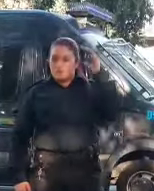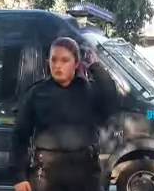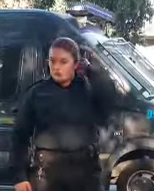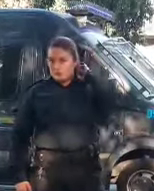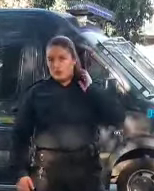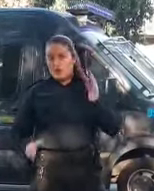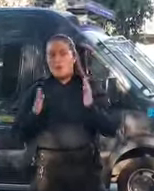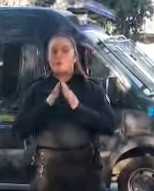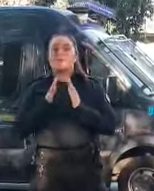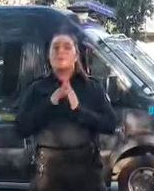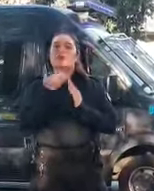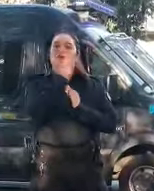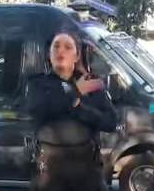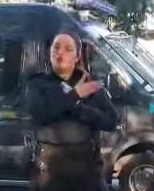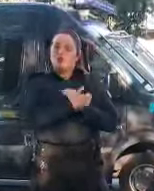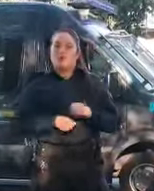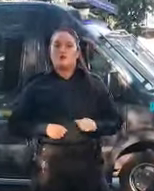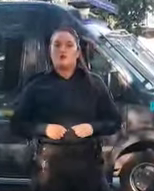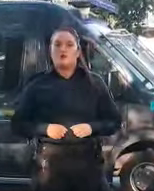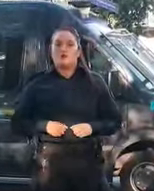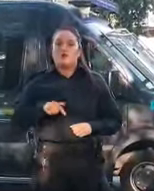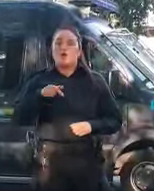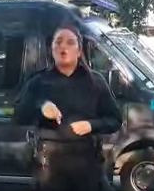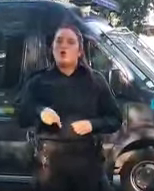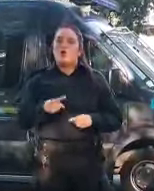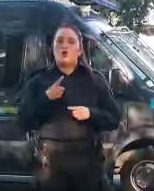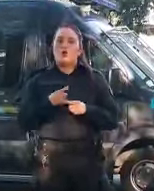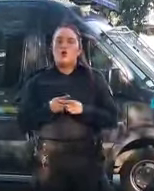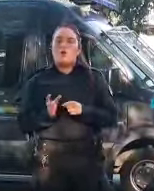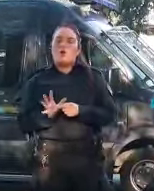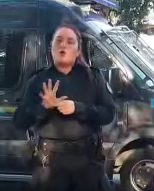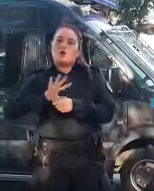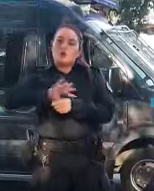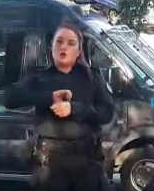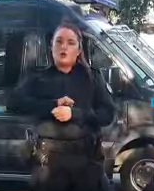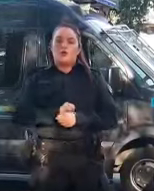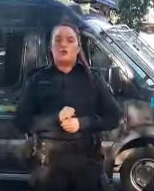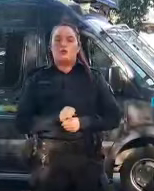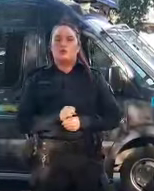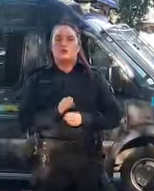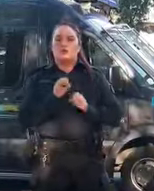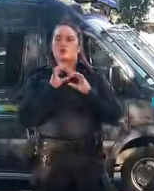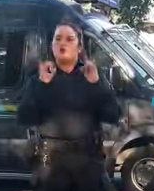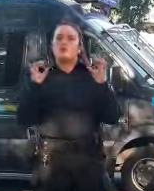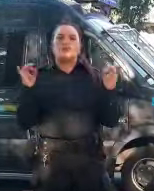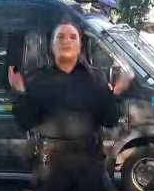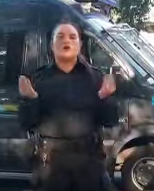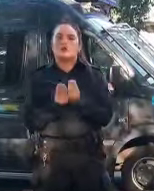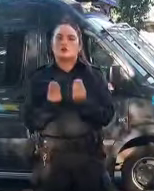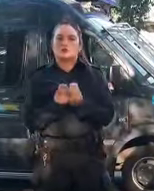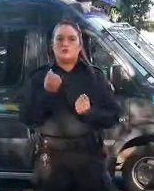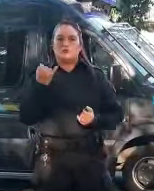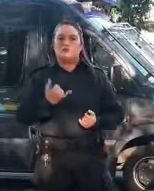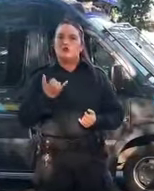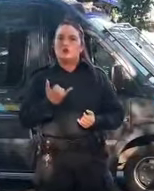Vecinos y vecinas, en el marco de la emergencia sanitaria por el crecimiento de los contagios de COVID-19